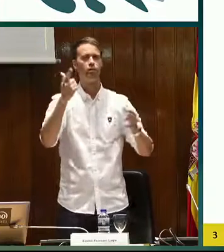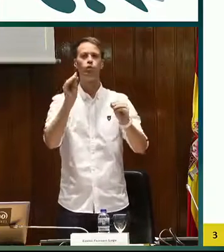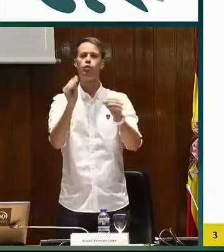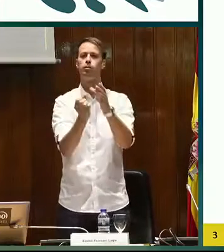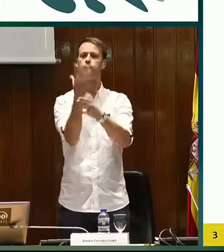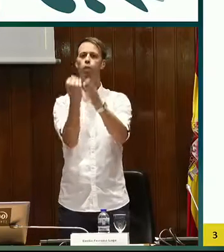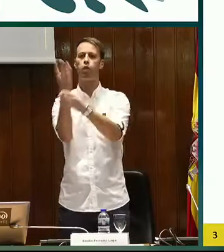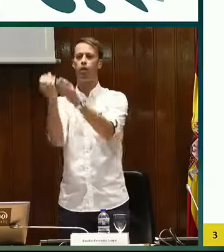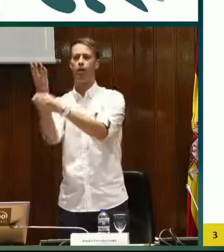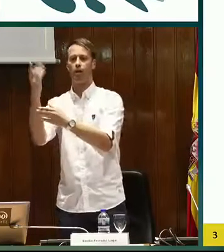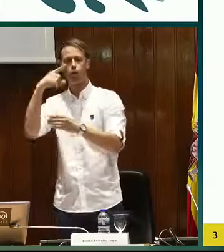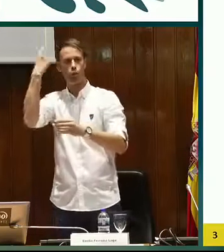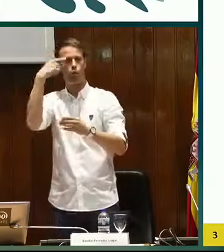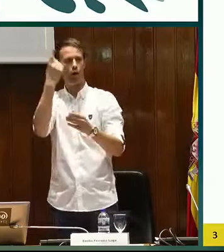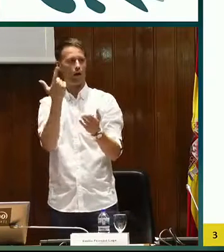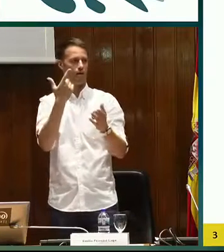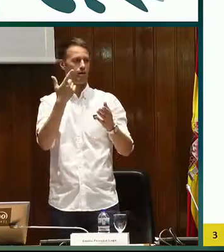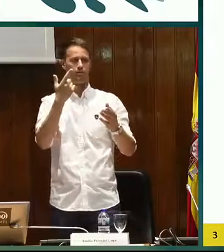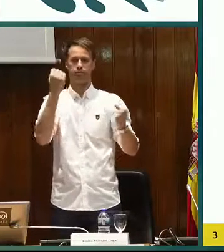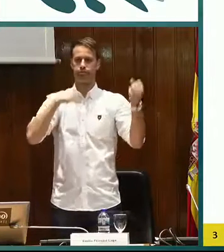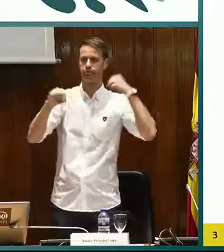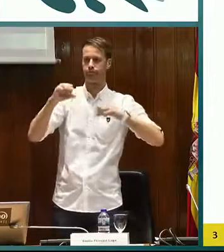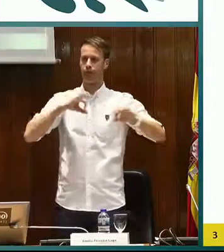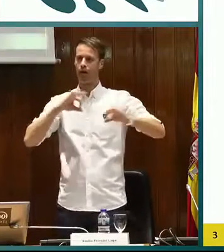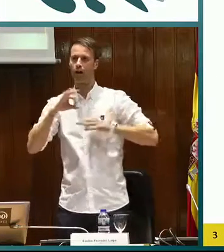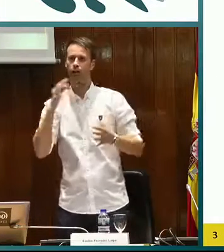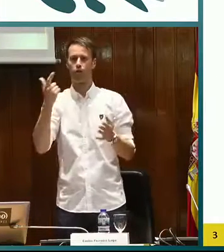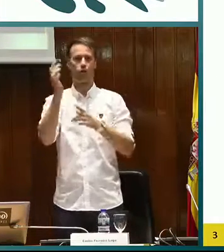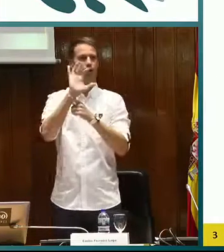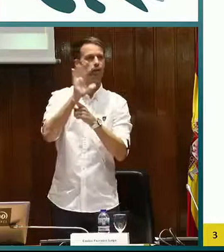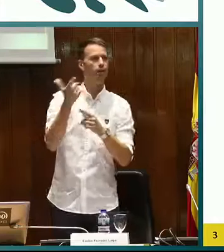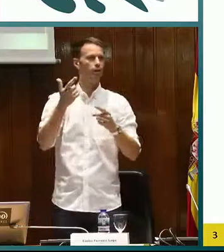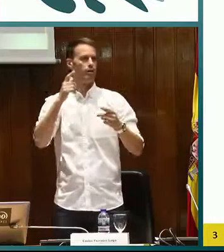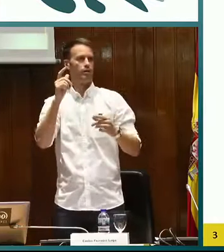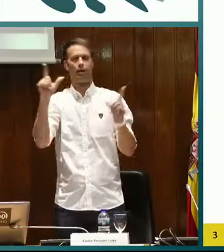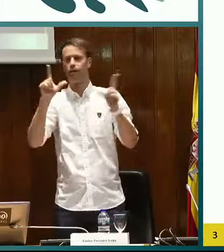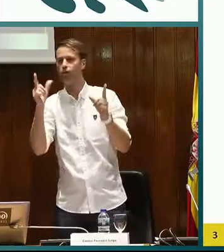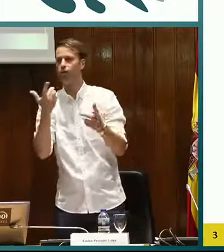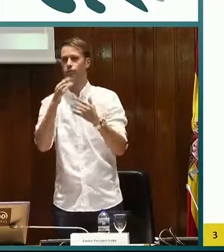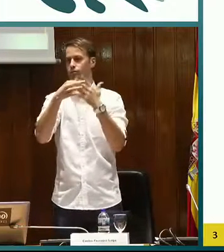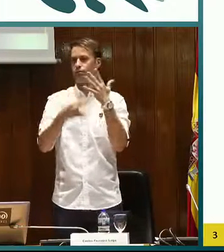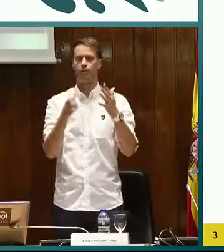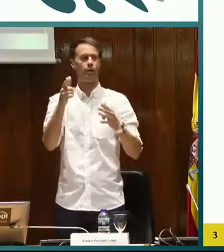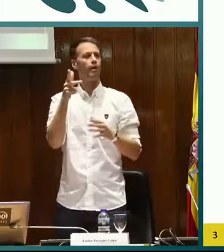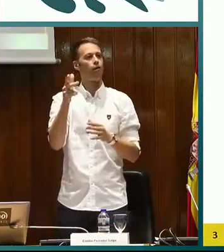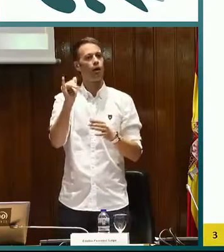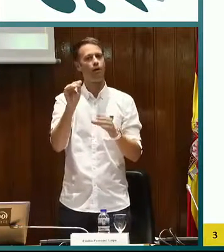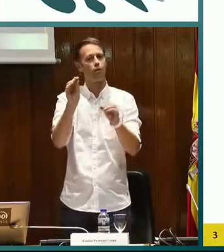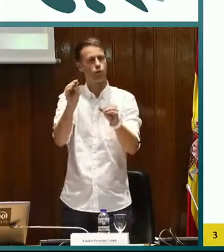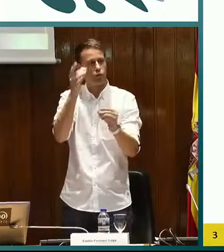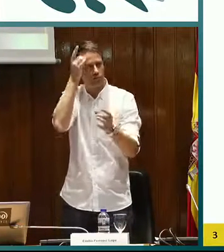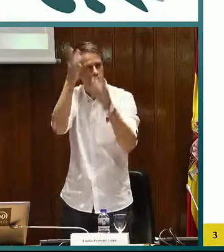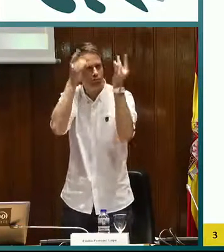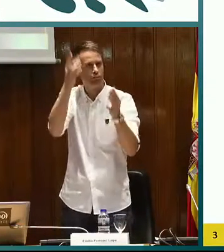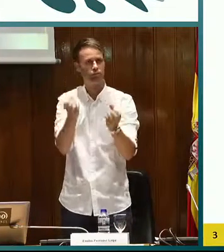personas que produzcan cultura, en teatro, en cine, en televisión, que